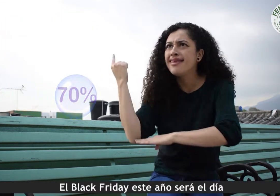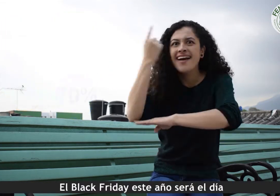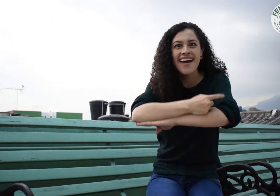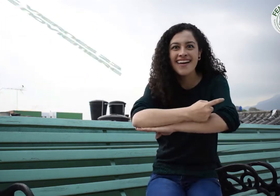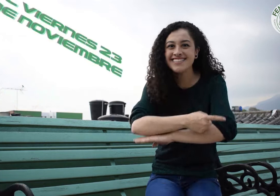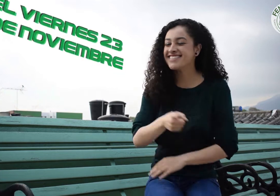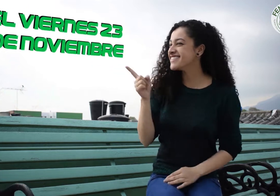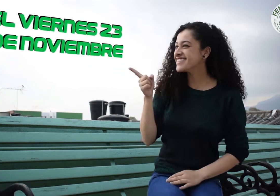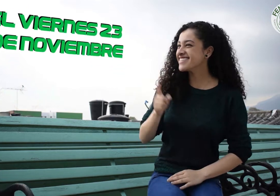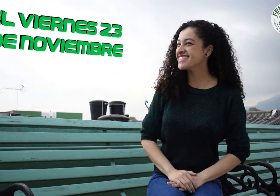viernes 23 de noviembre.